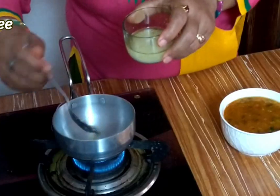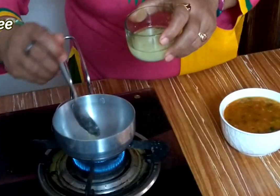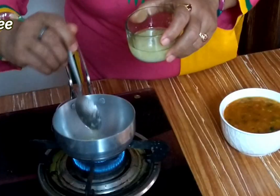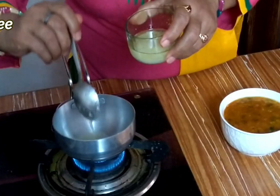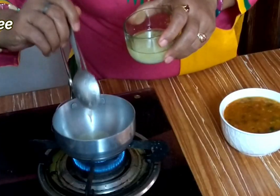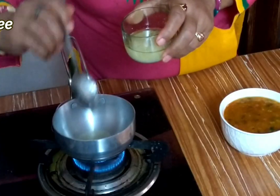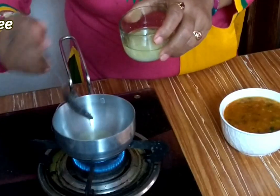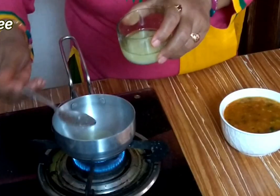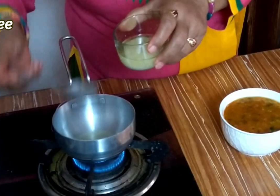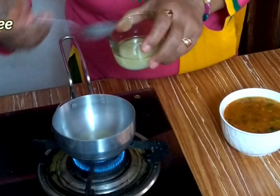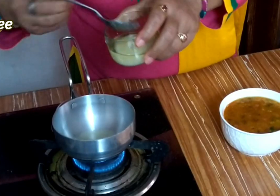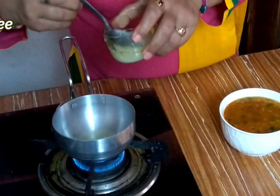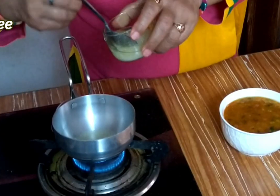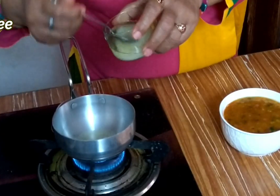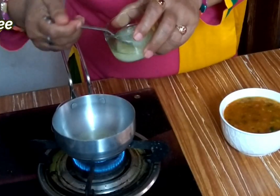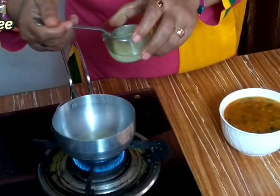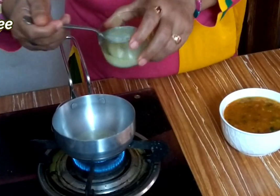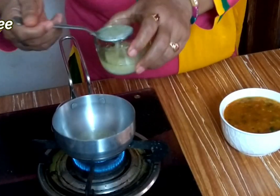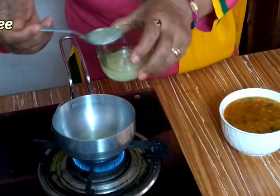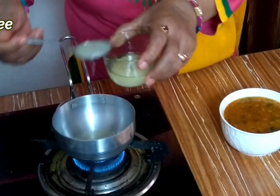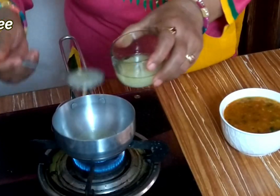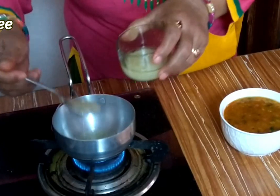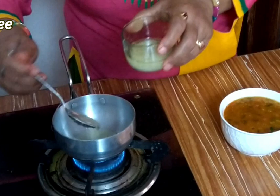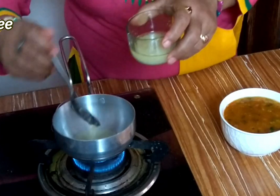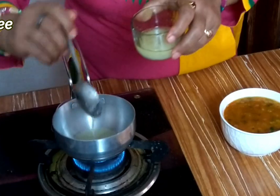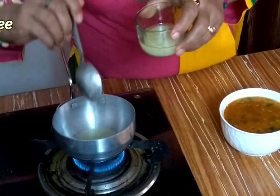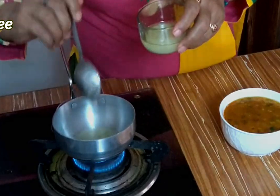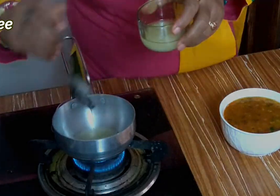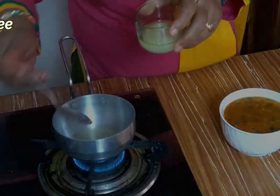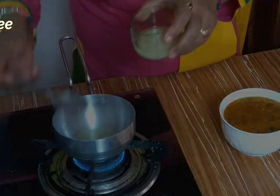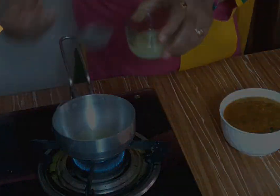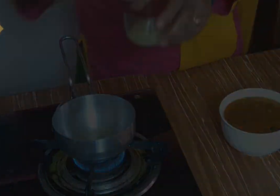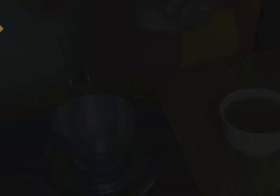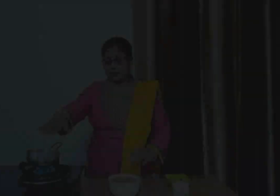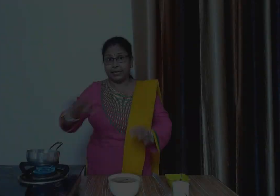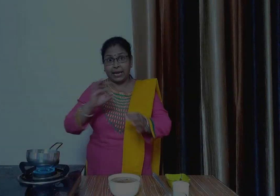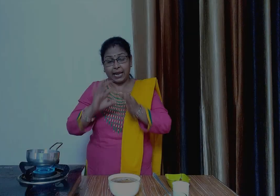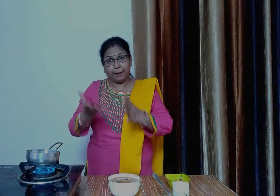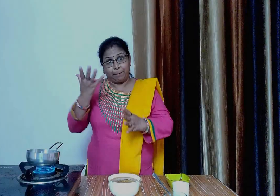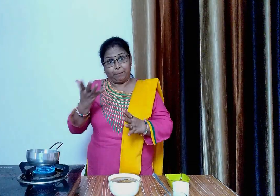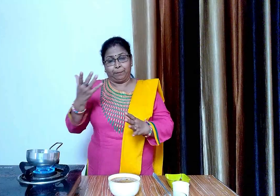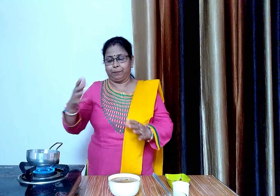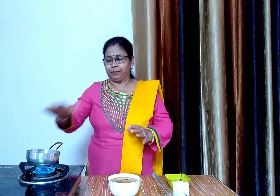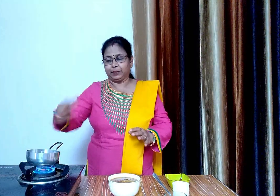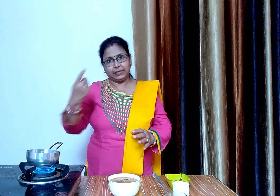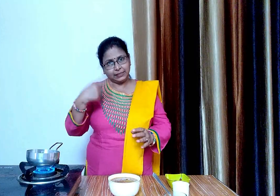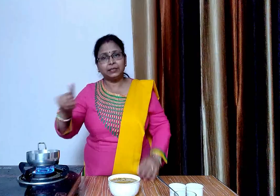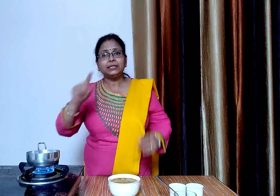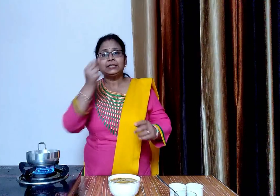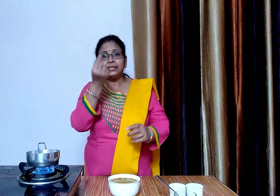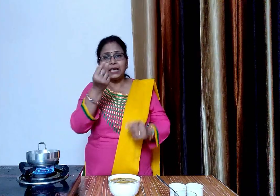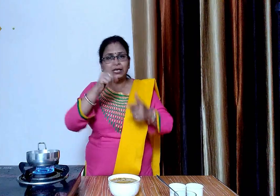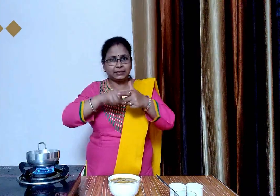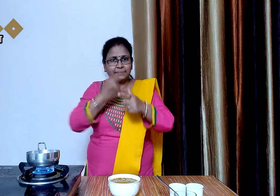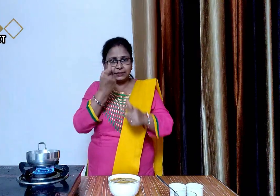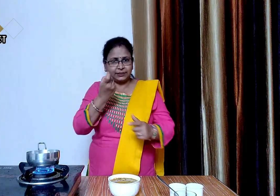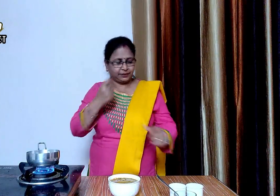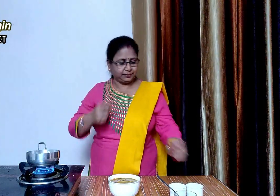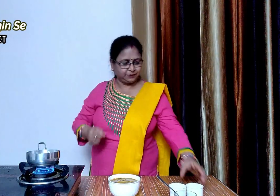ध्यान रहे हैं गी एकतम गरम होना चाहिए ताकि तड़क अच्छे से लगे गी भी गरम हो चुका है अब हम इसमें एक चमच जीरा